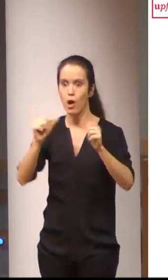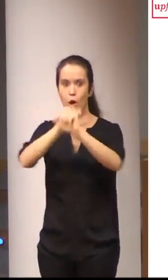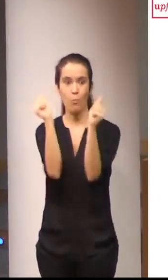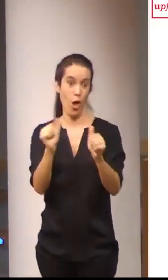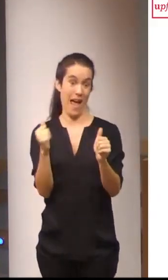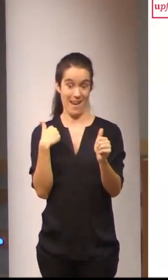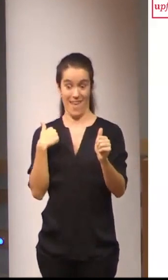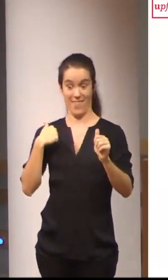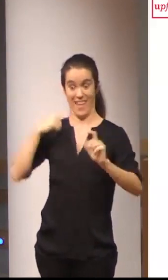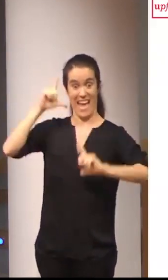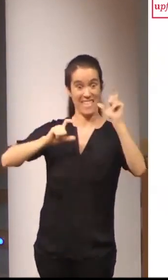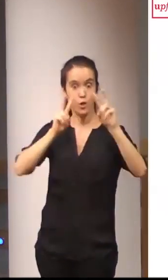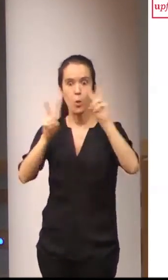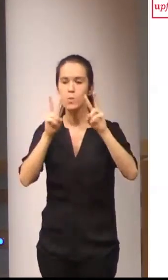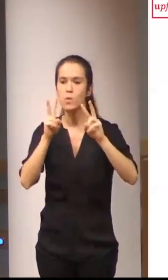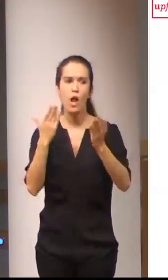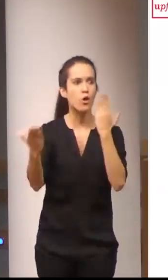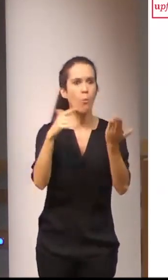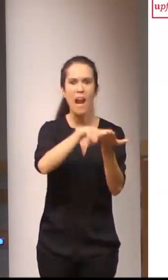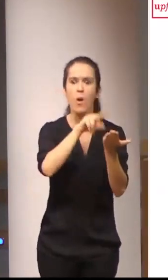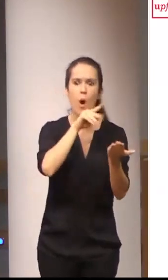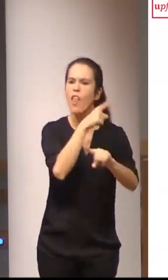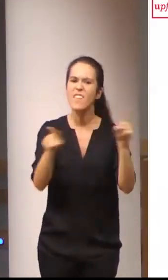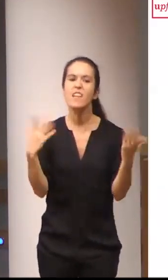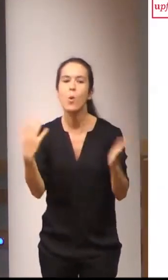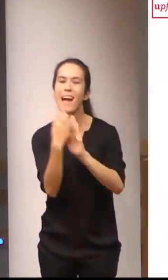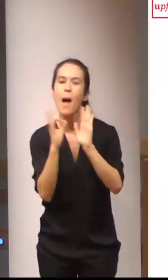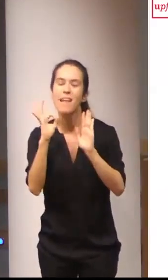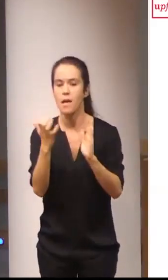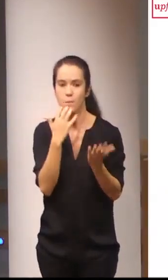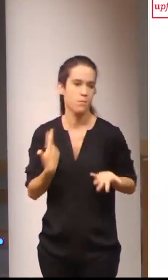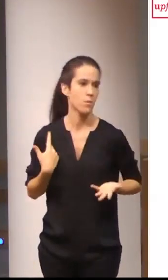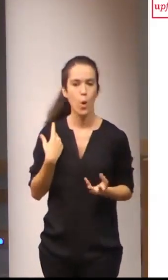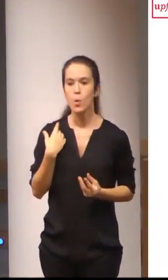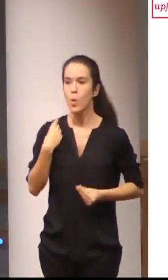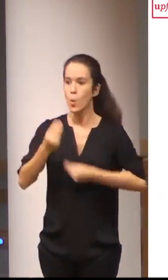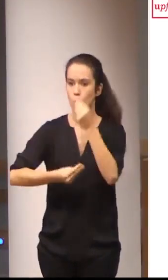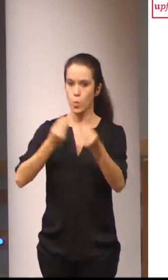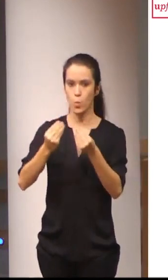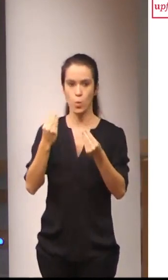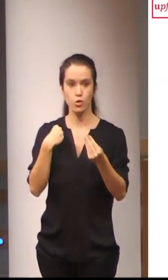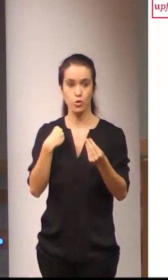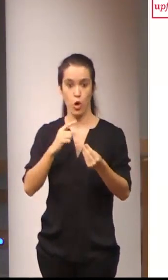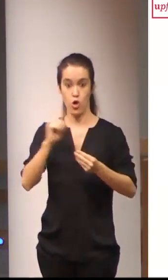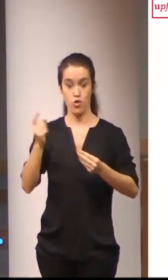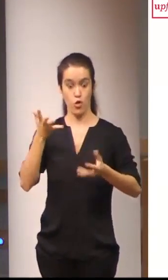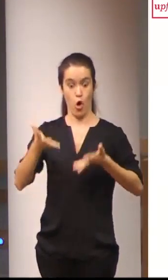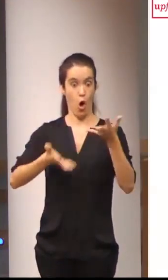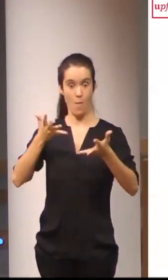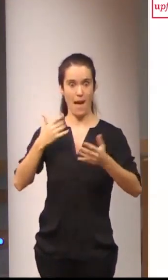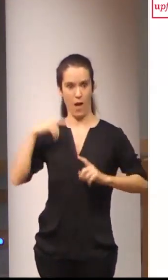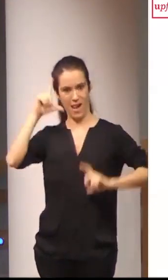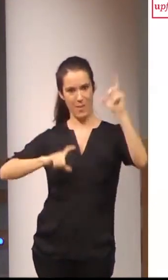gesto-visual de las lenguas orales, esto es por ejemplo el uso del componente no manual para la expresión del